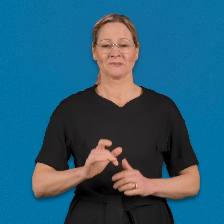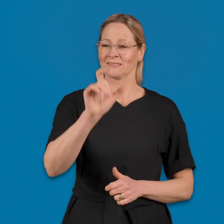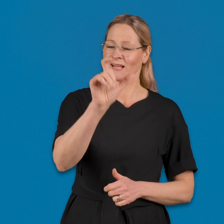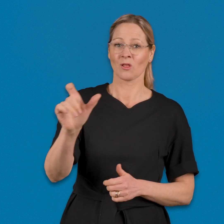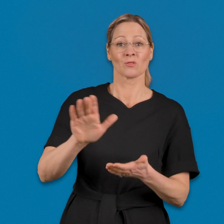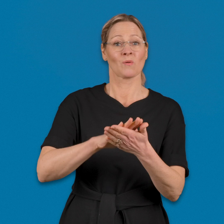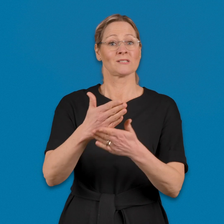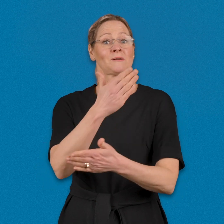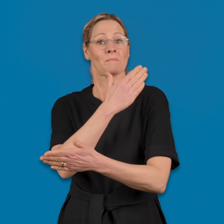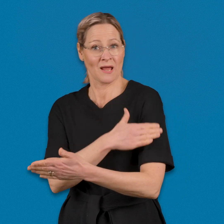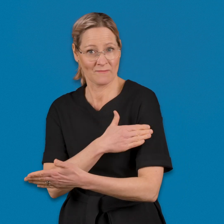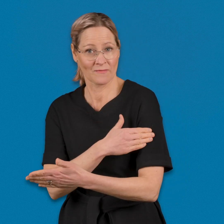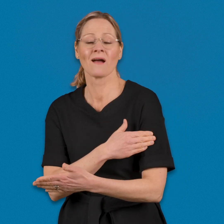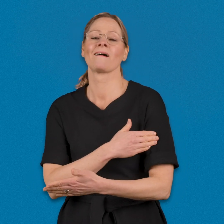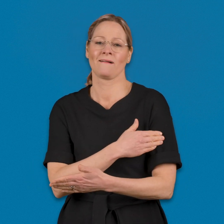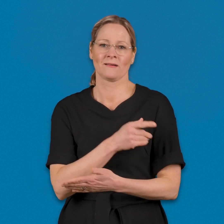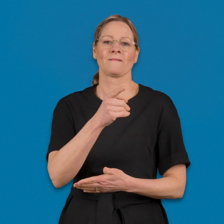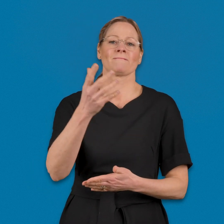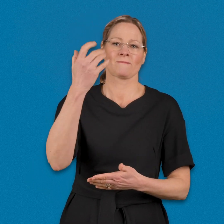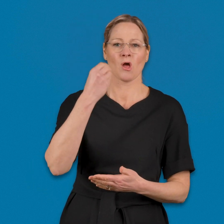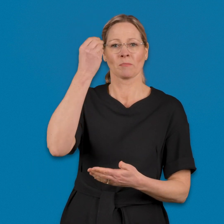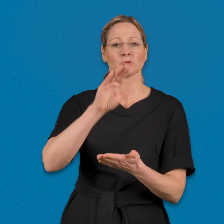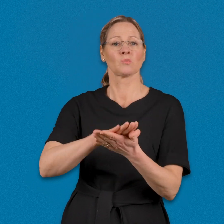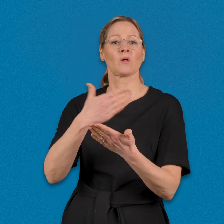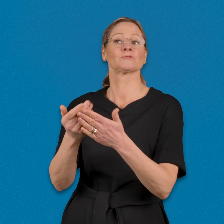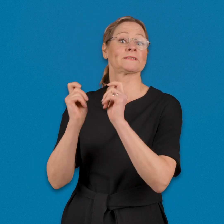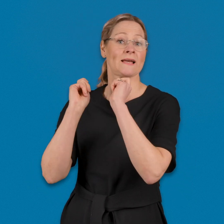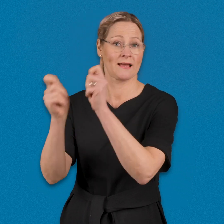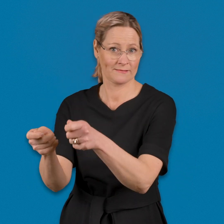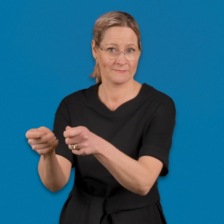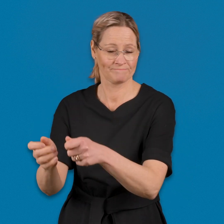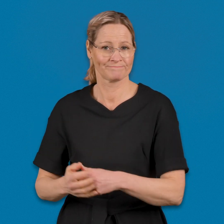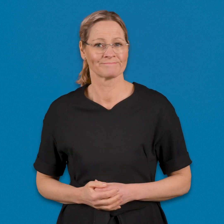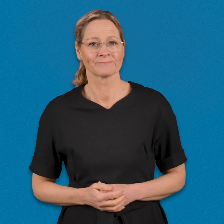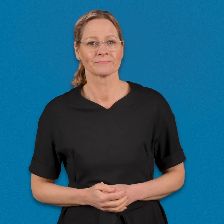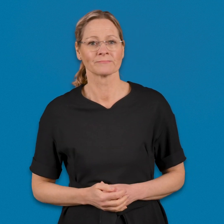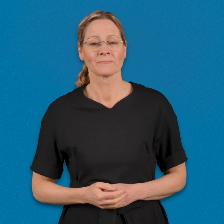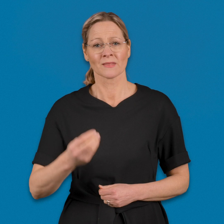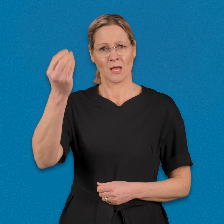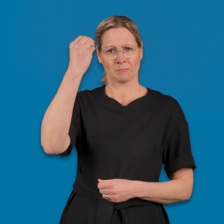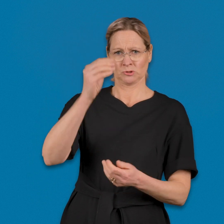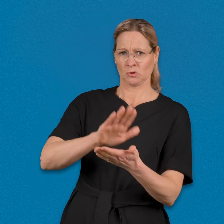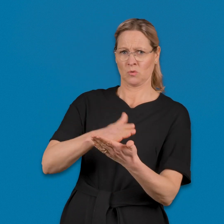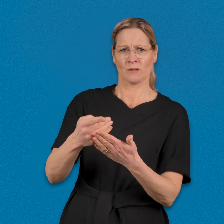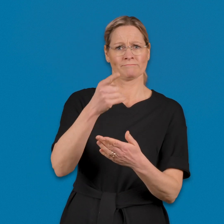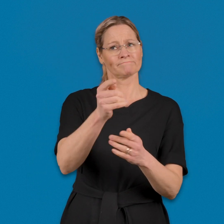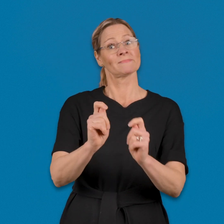jos sinulle on myönnetty oikeus vammaisten henkilöiden tulkkauspalveluun. Hae